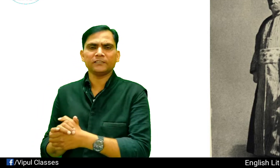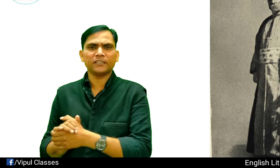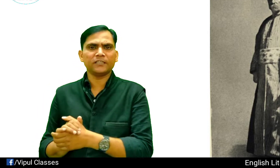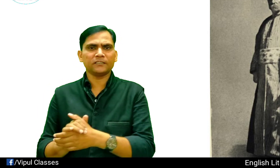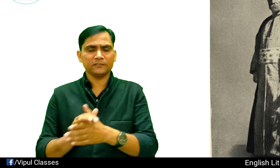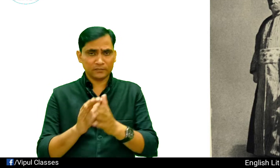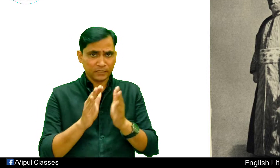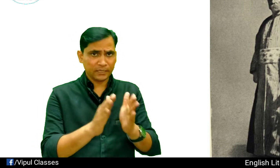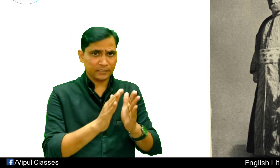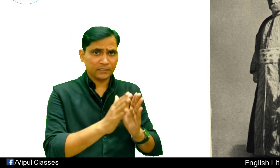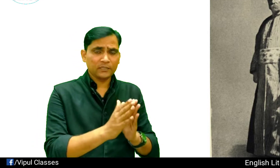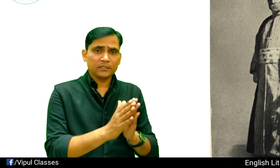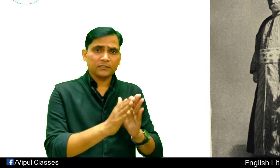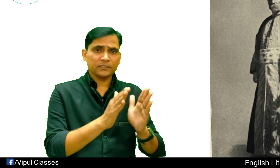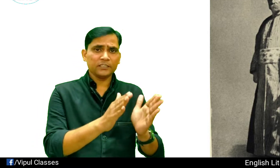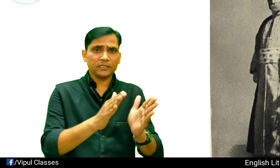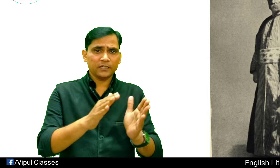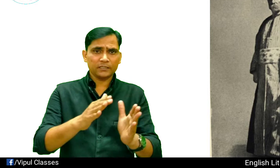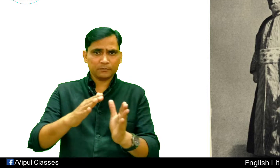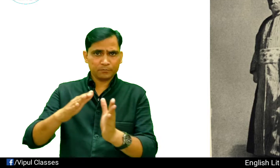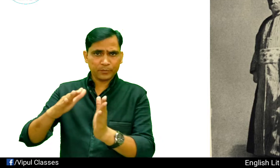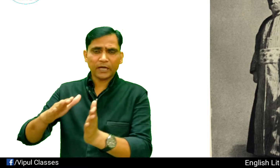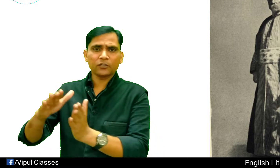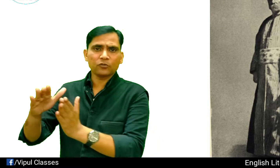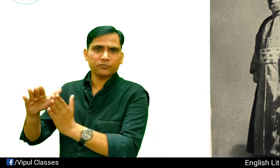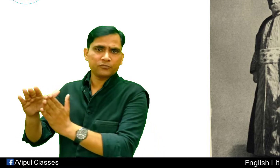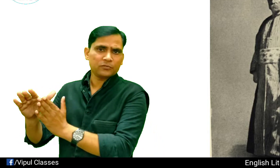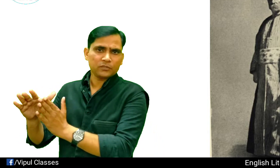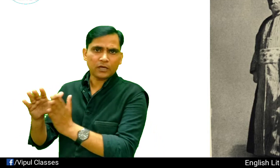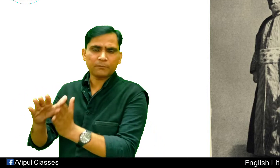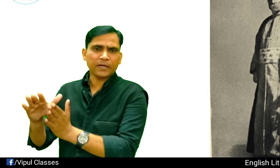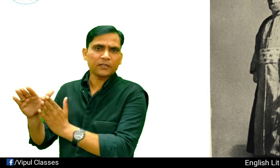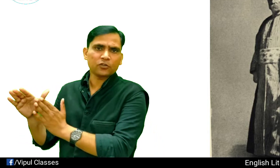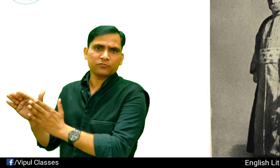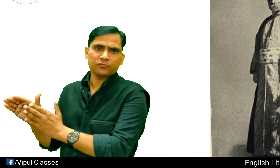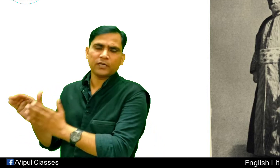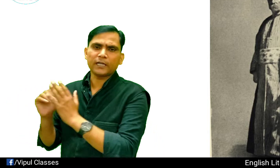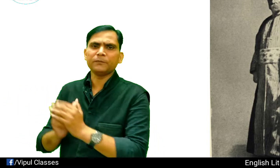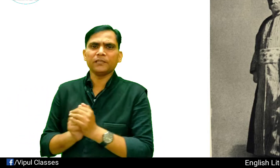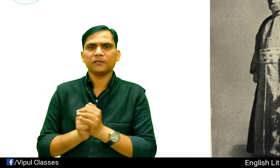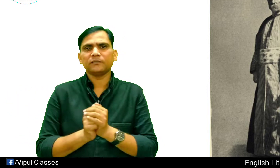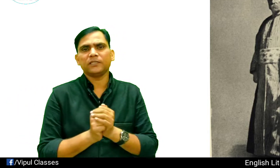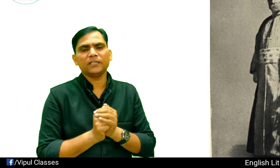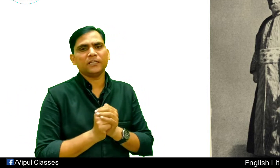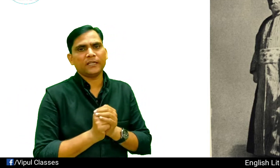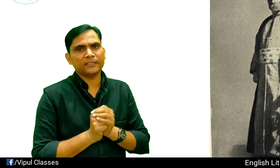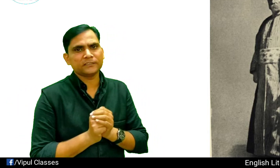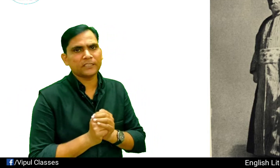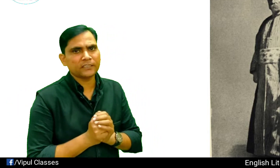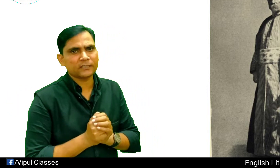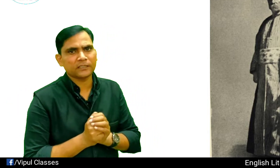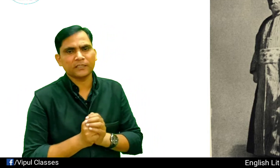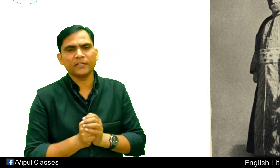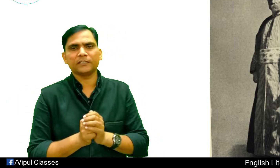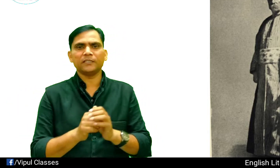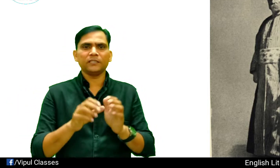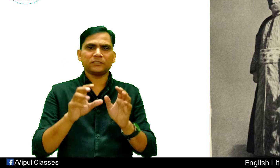Alexander the Great की Part of Army यानी Alexander the Great की